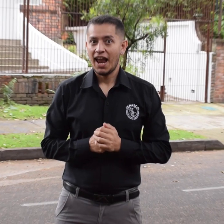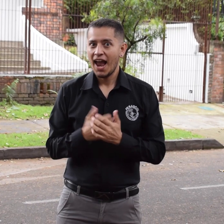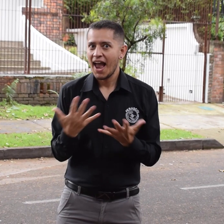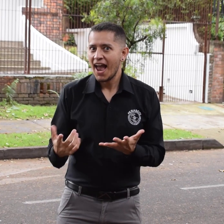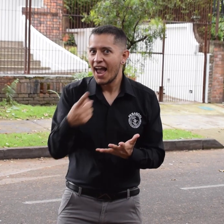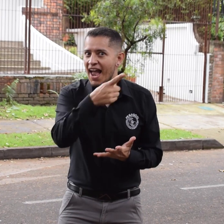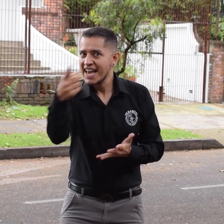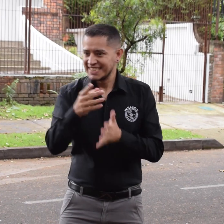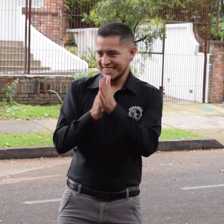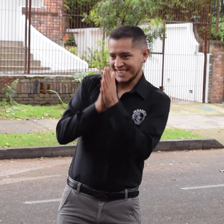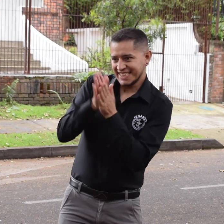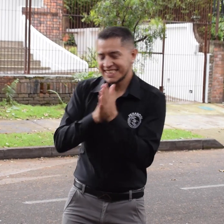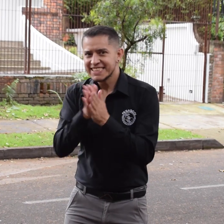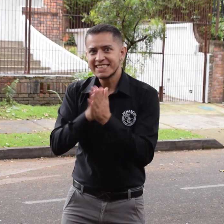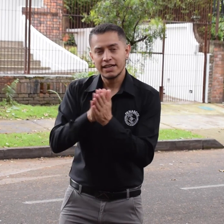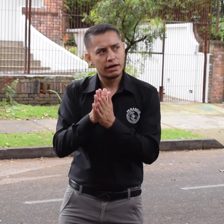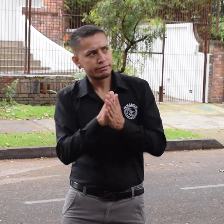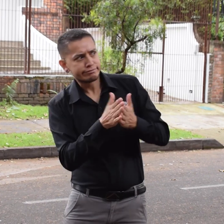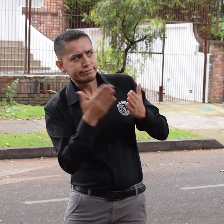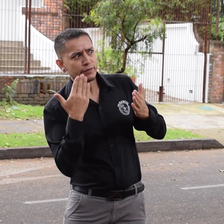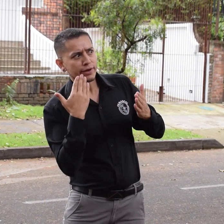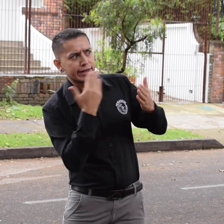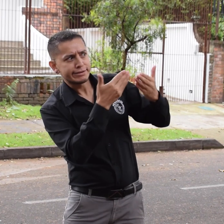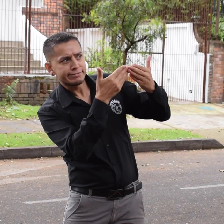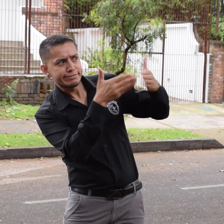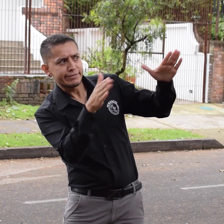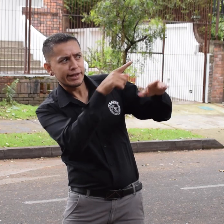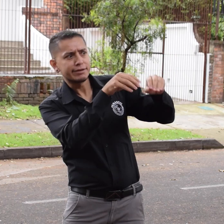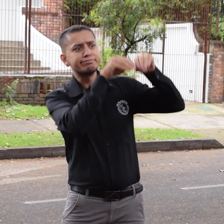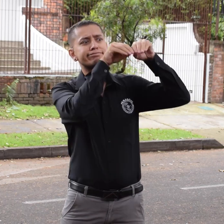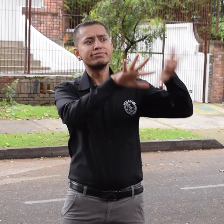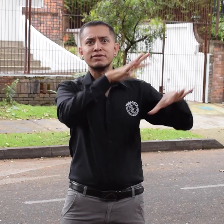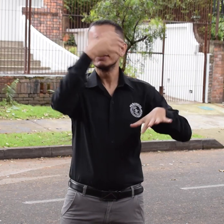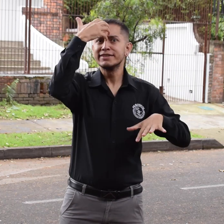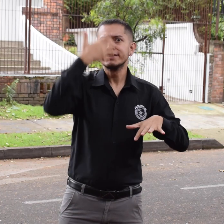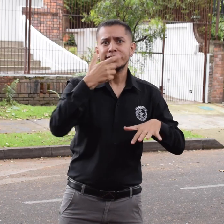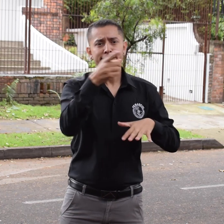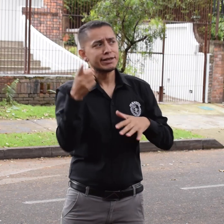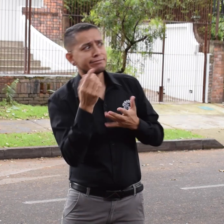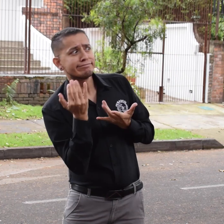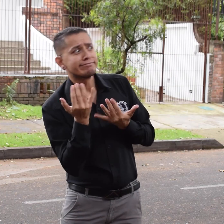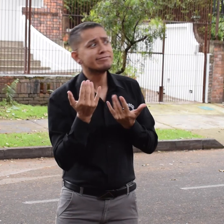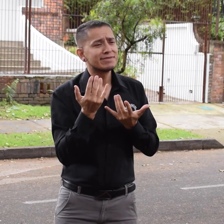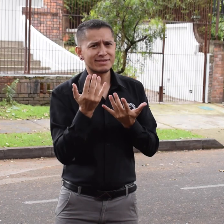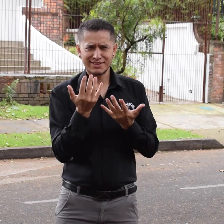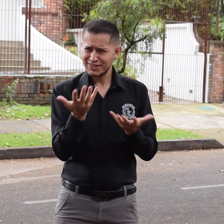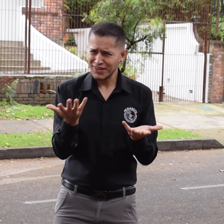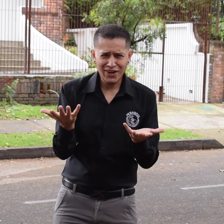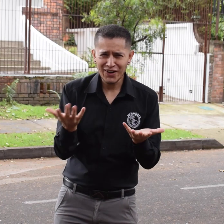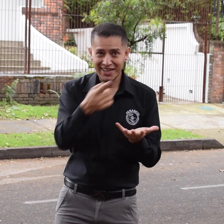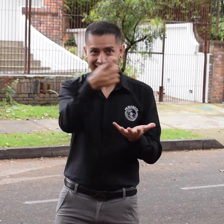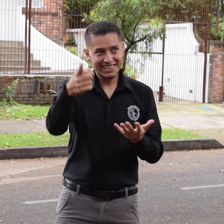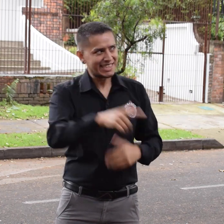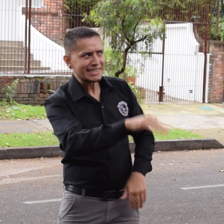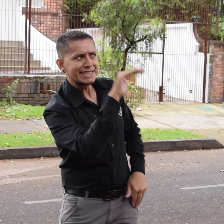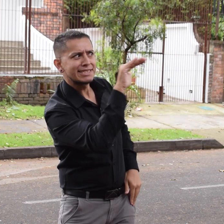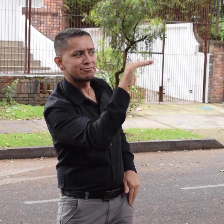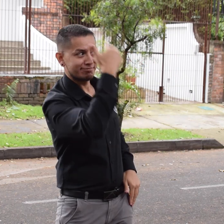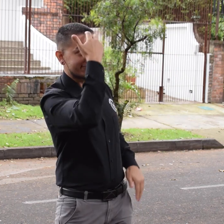Si estás interesado en hacer esta evaluación, no debes esperar a que se abran convocatorias, pues está todo